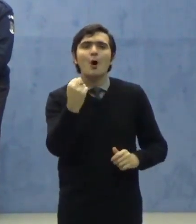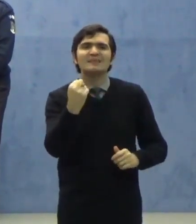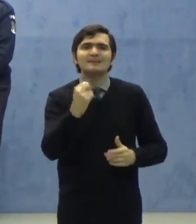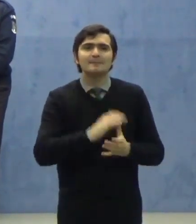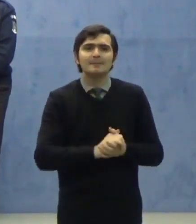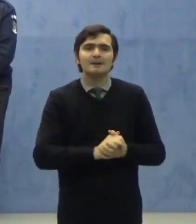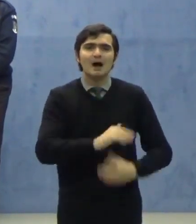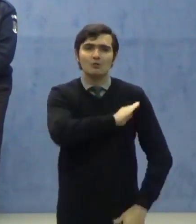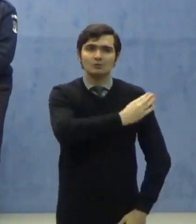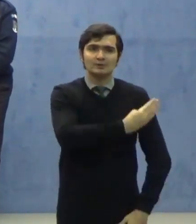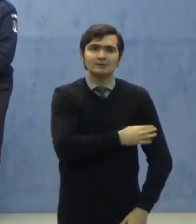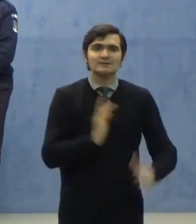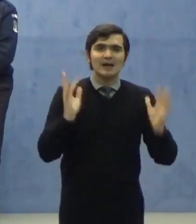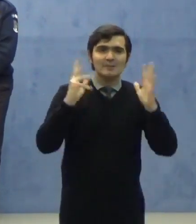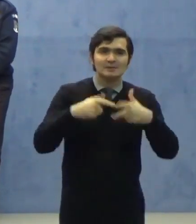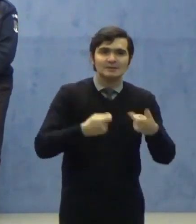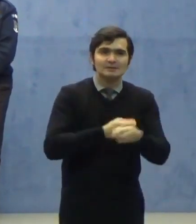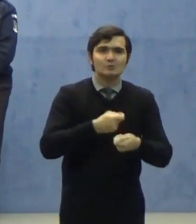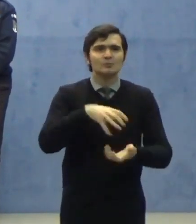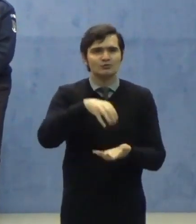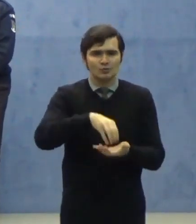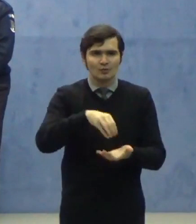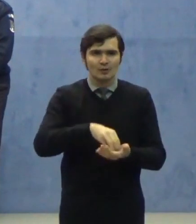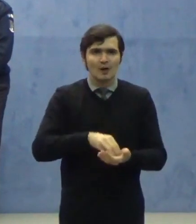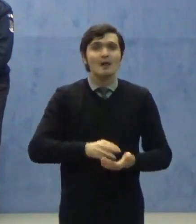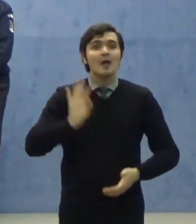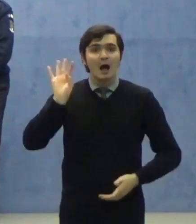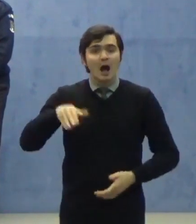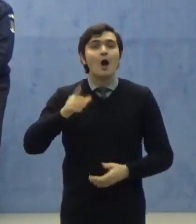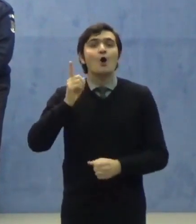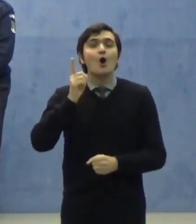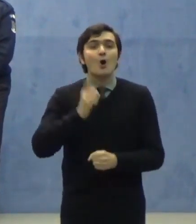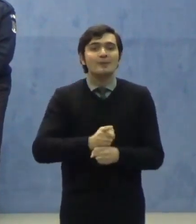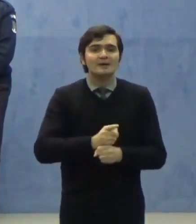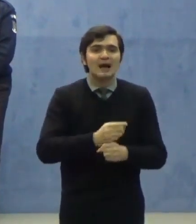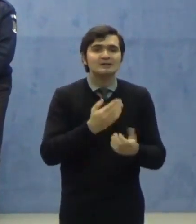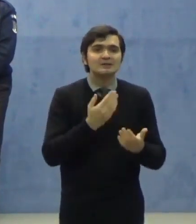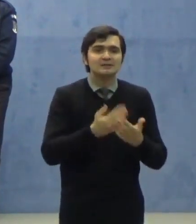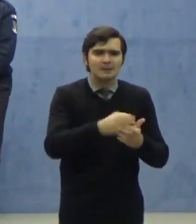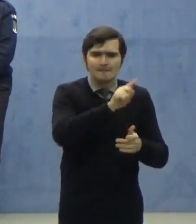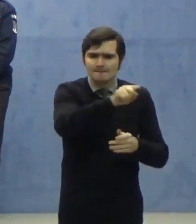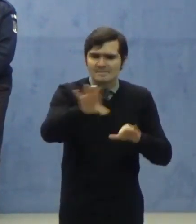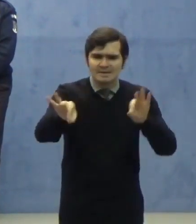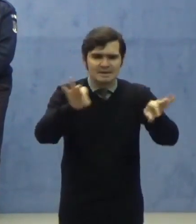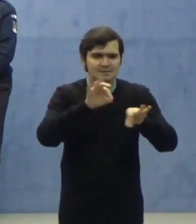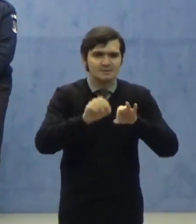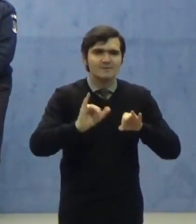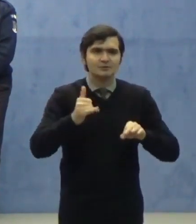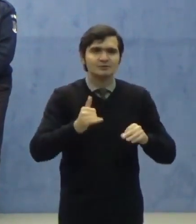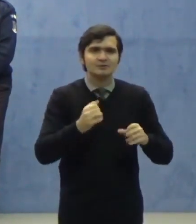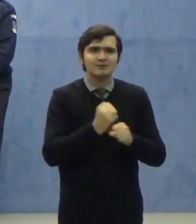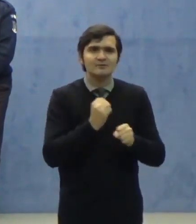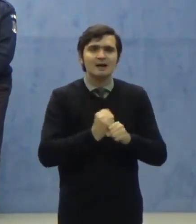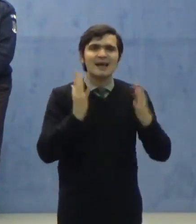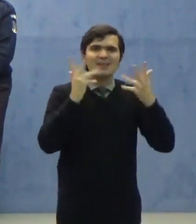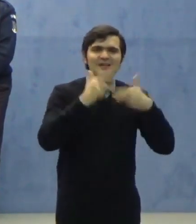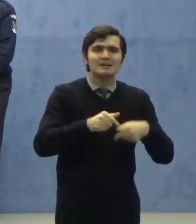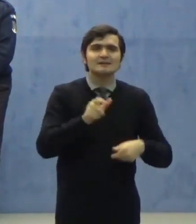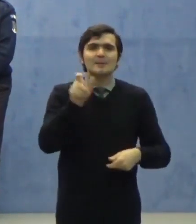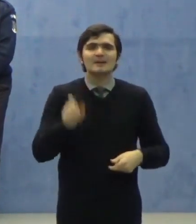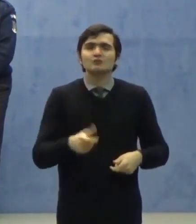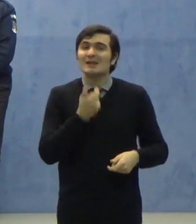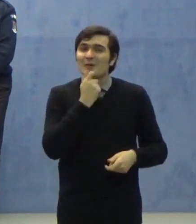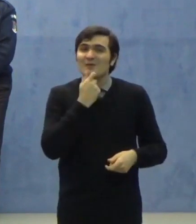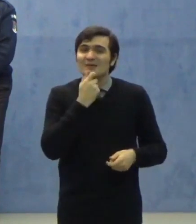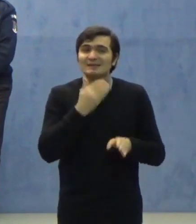Autoritățile administrației publice locale au obligația să identifice și să țină evidența persoanelor în vârstă de peste 65